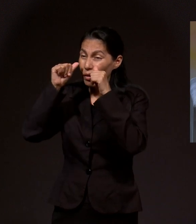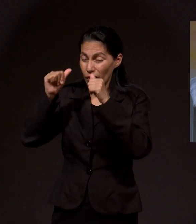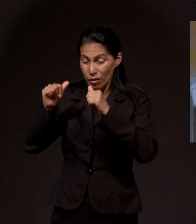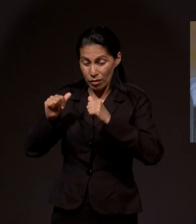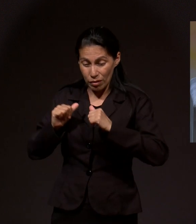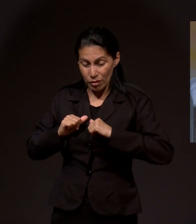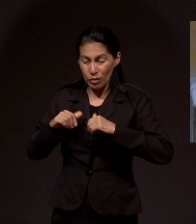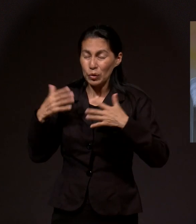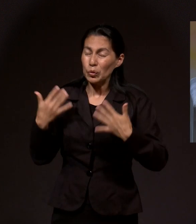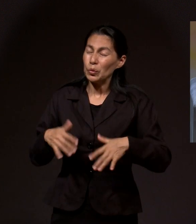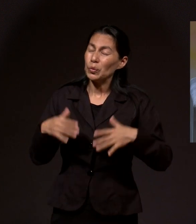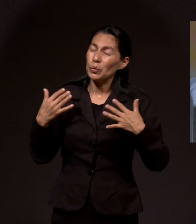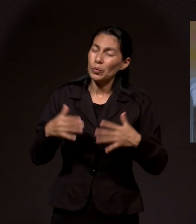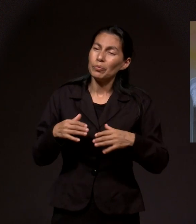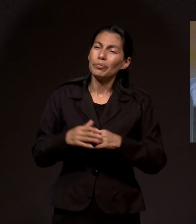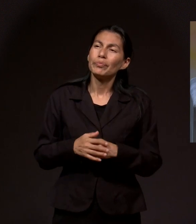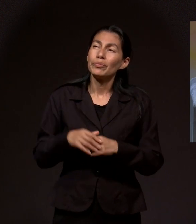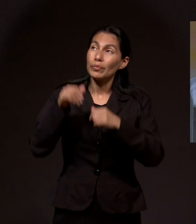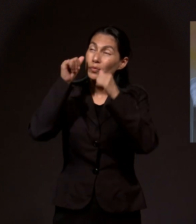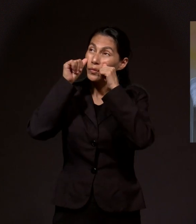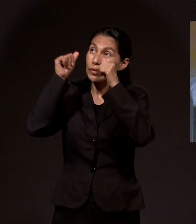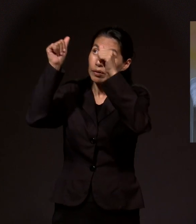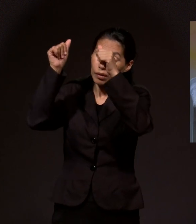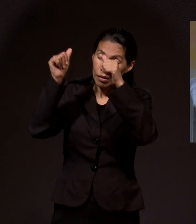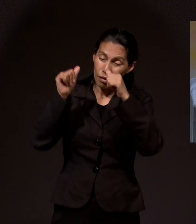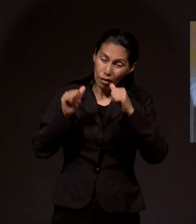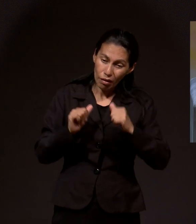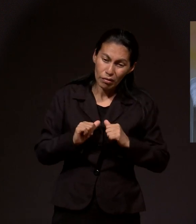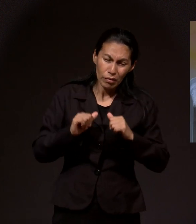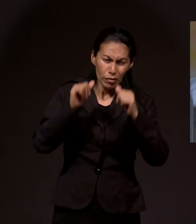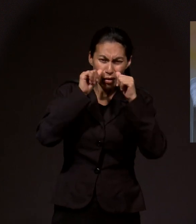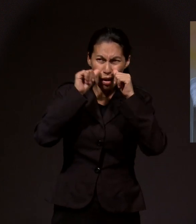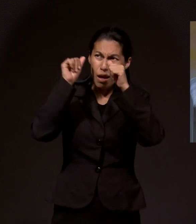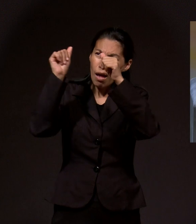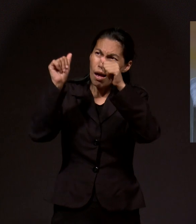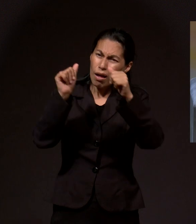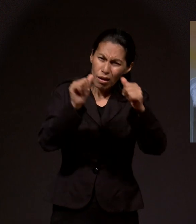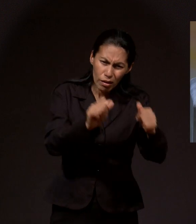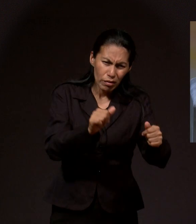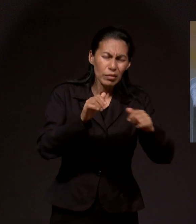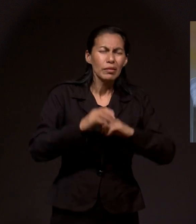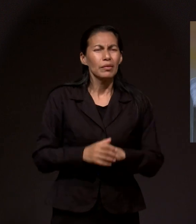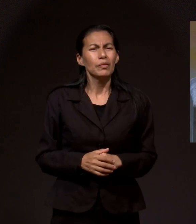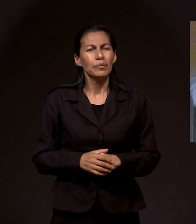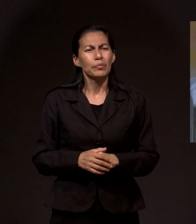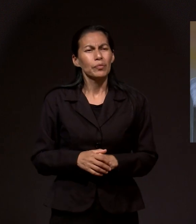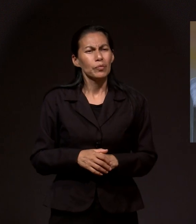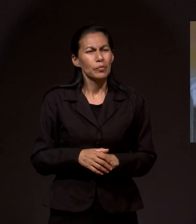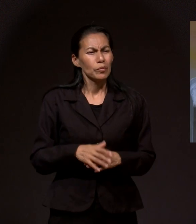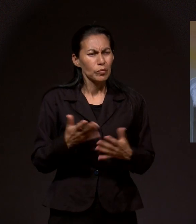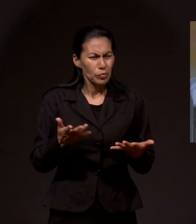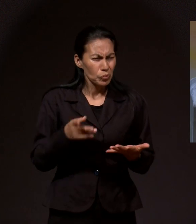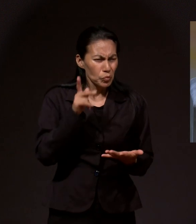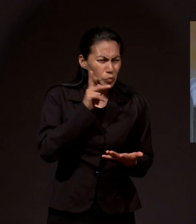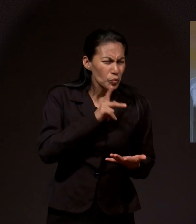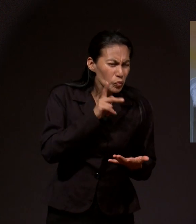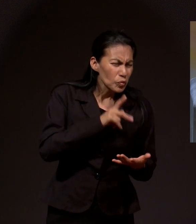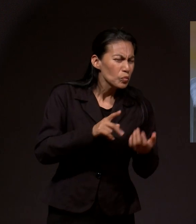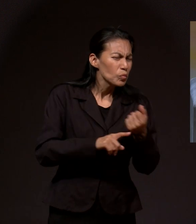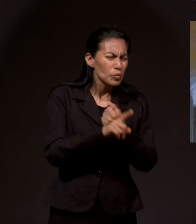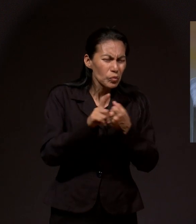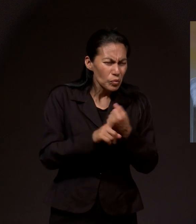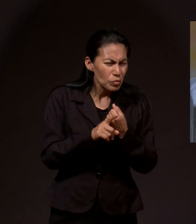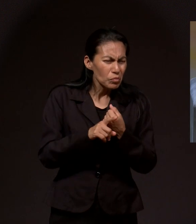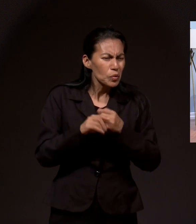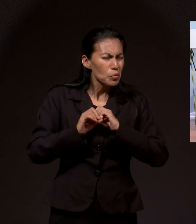O sea, sea un buen resultado, bueno o malo, Dios le escuchó y Dios le ayudó a superar la prueba. Es por